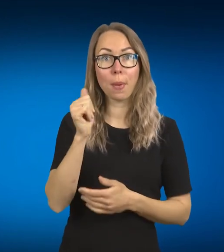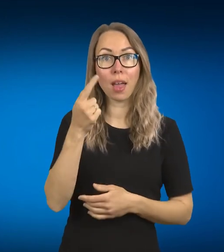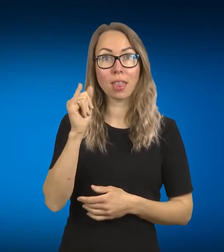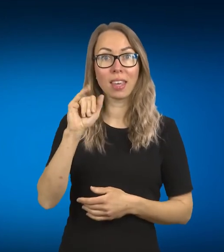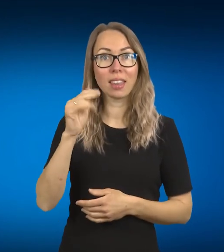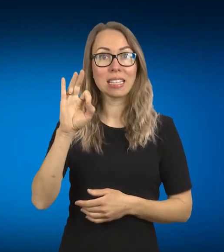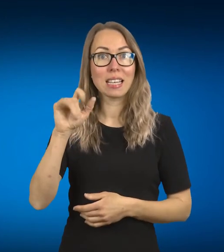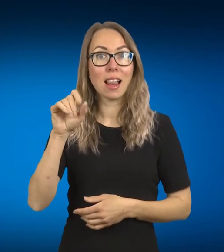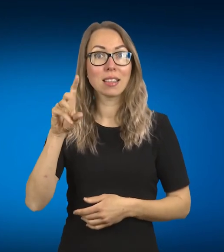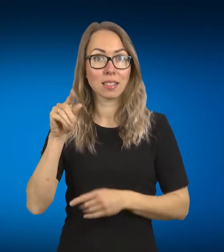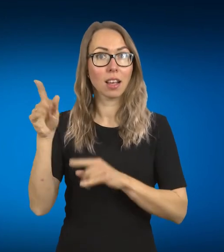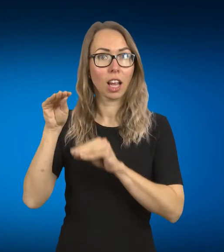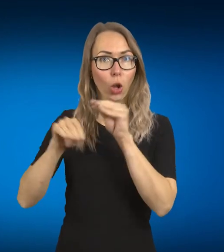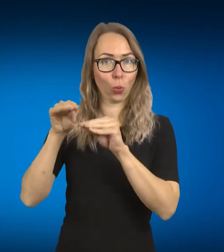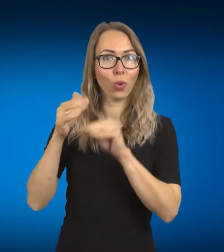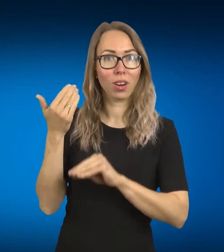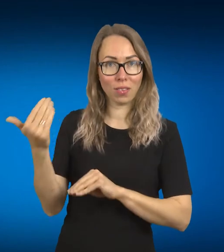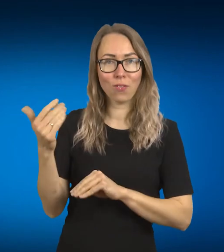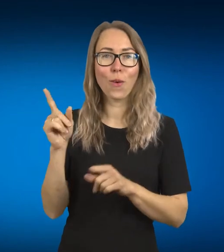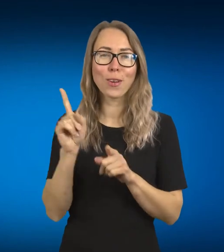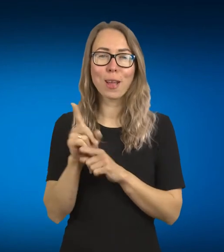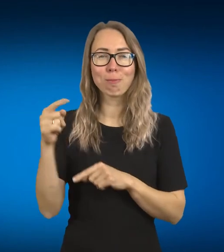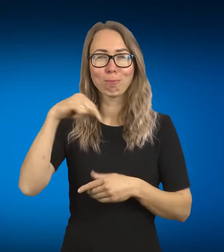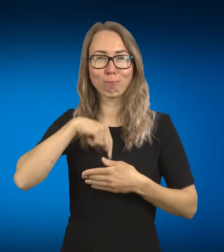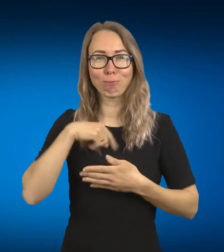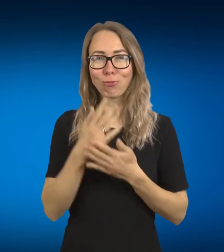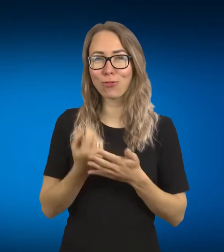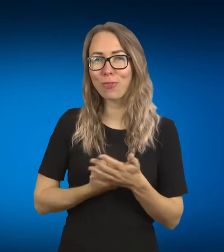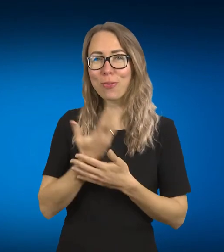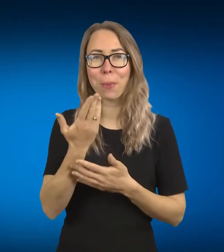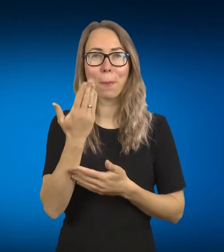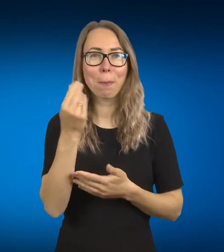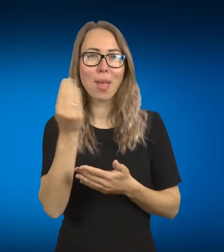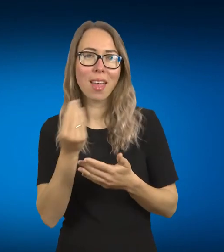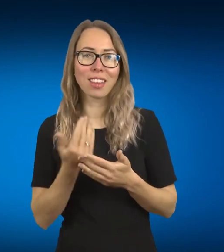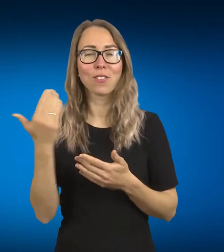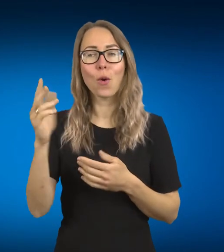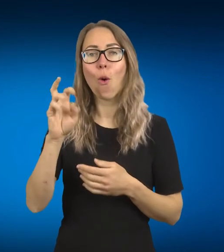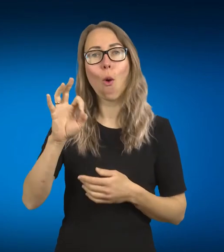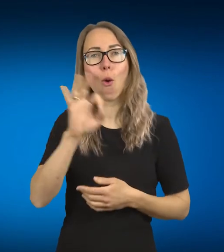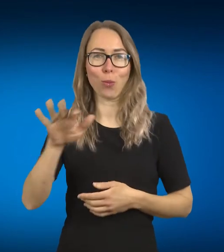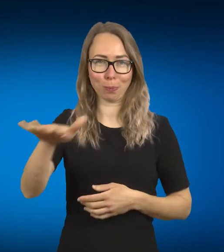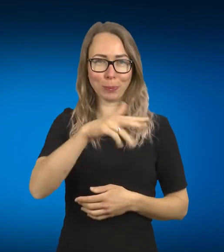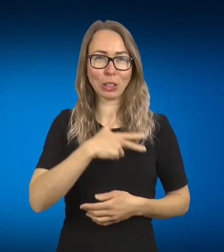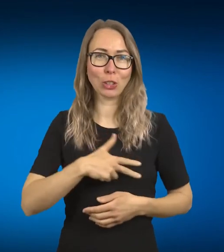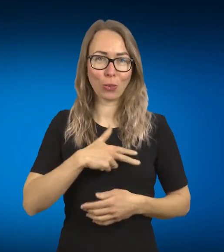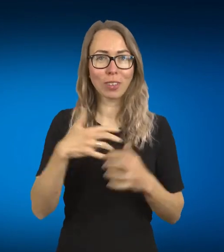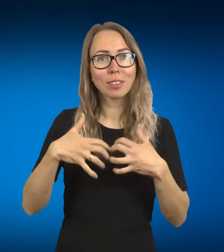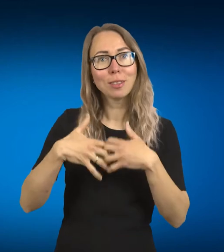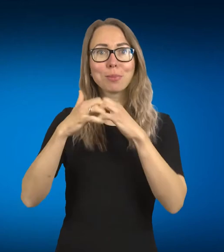įkūrėja. Viena iš tokių, netgi sakyčiau, meneškiausių turbūt mūsų socialinių startuolių. su kuriais mums teka